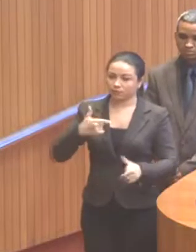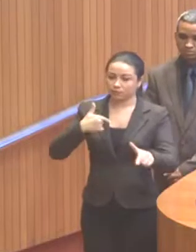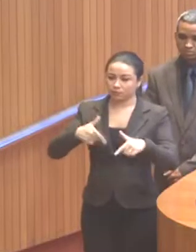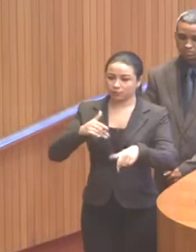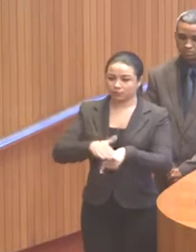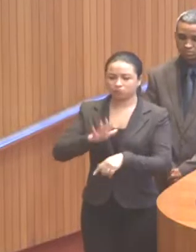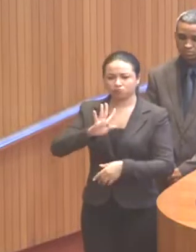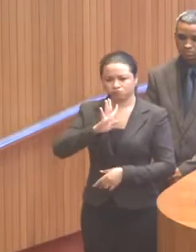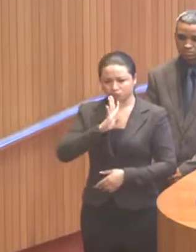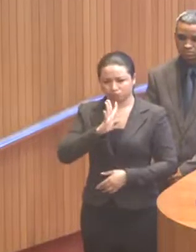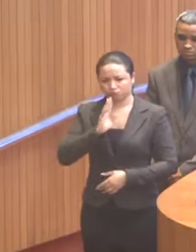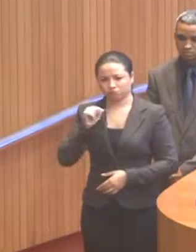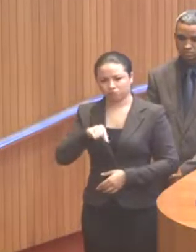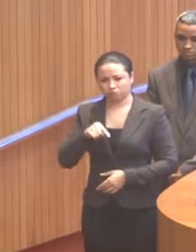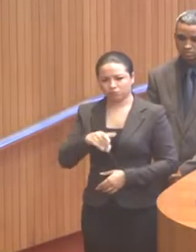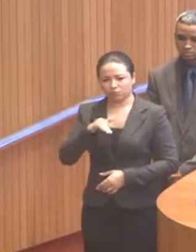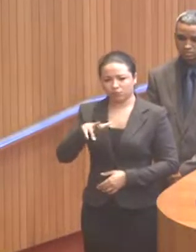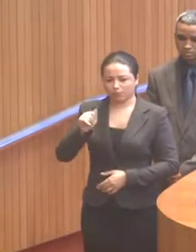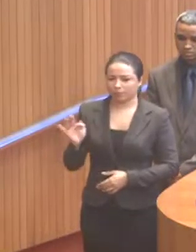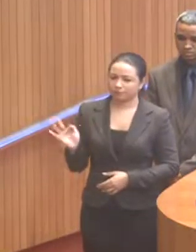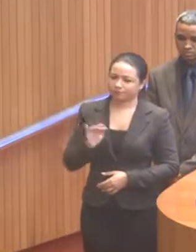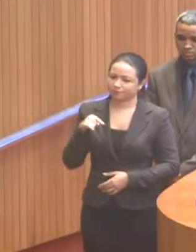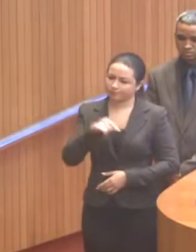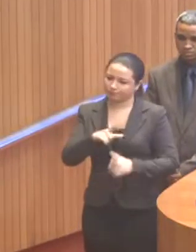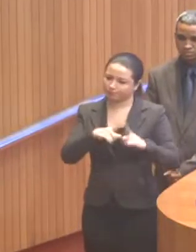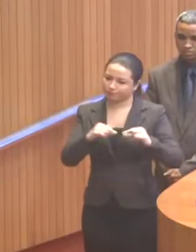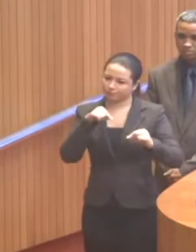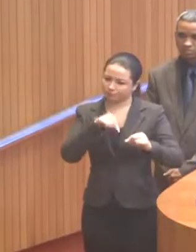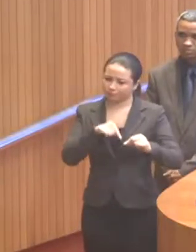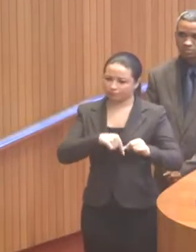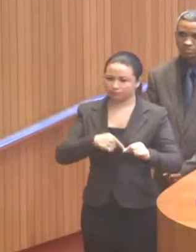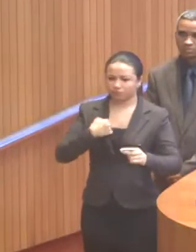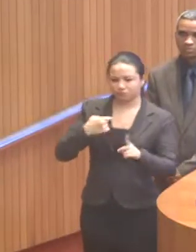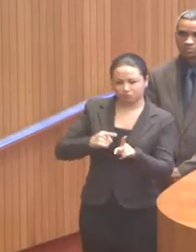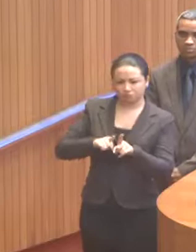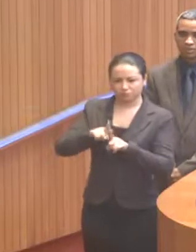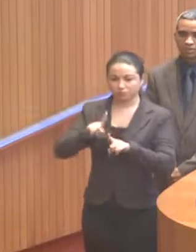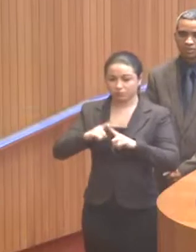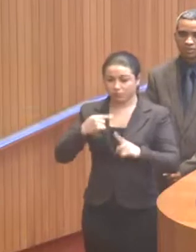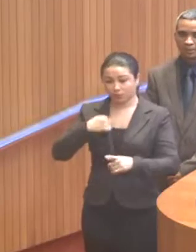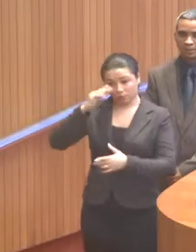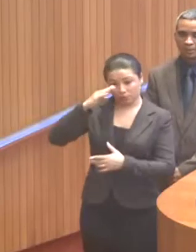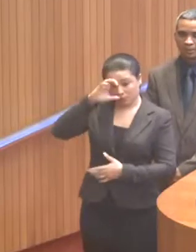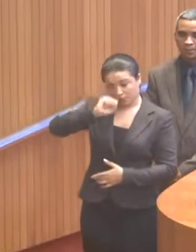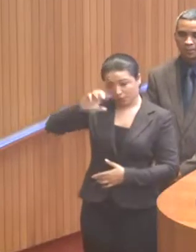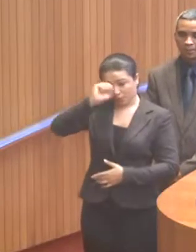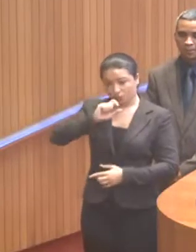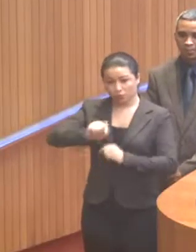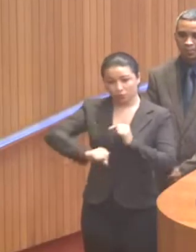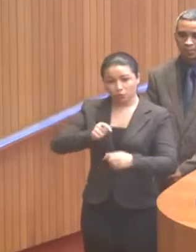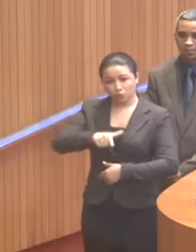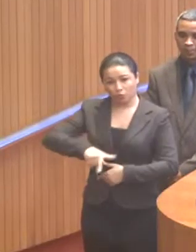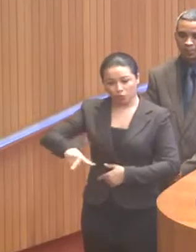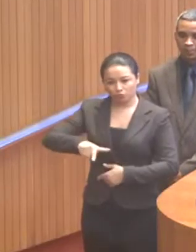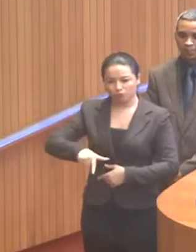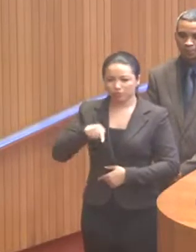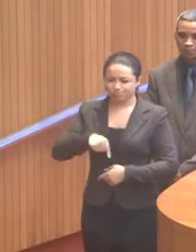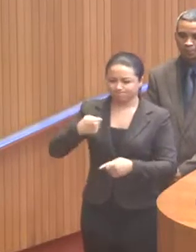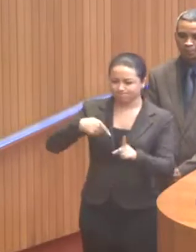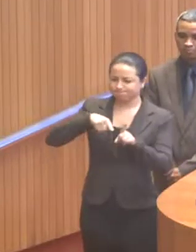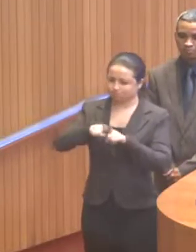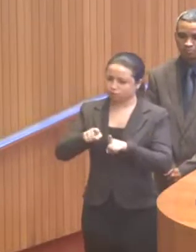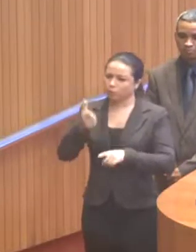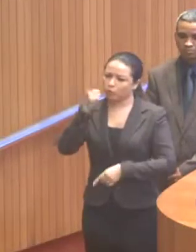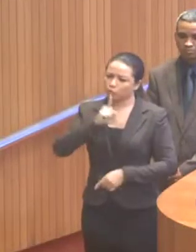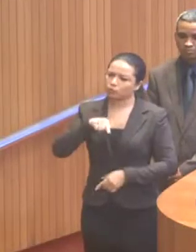atuação reconhecida na Câmara Federal, que é desafiador, mas eu aprendi a seguir os grandes desafios e tem